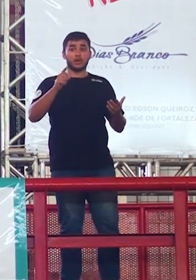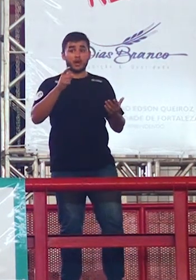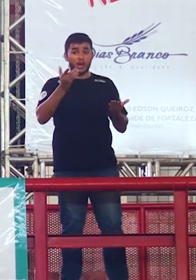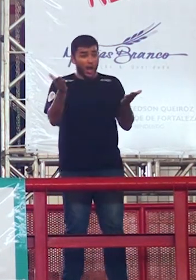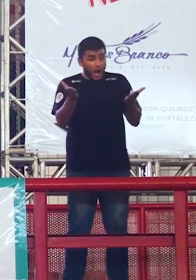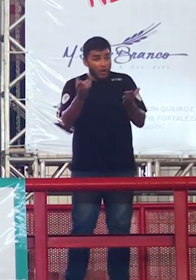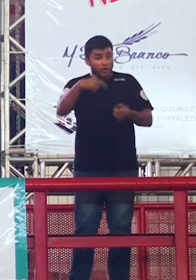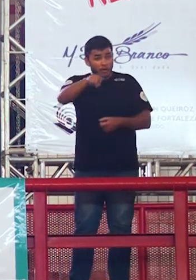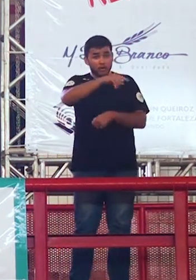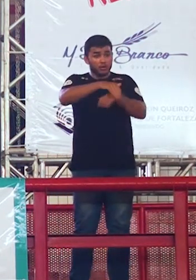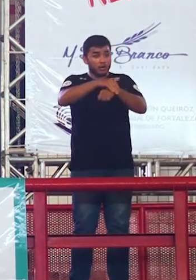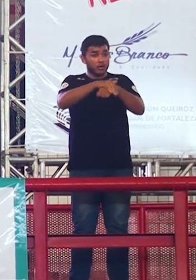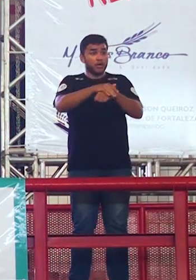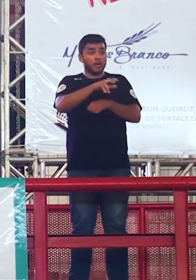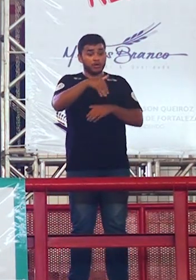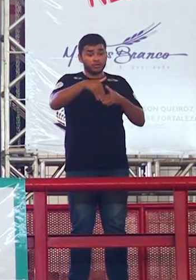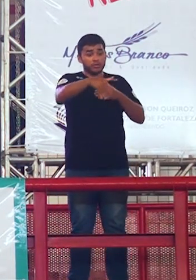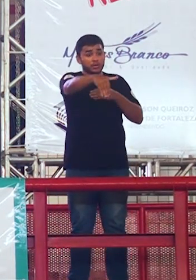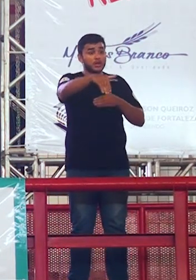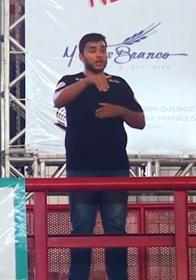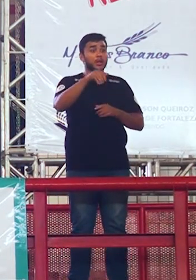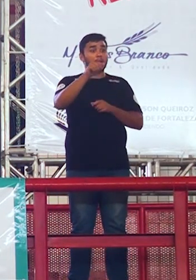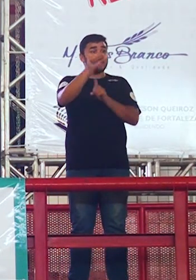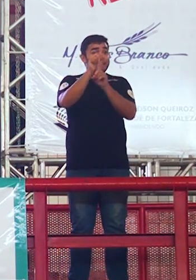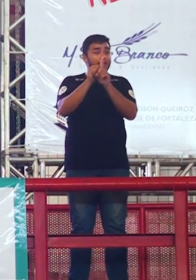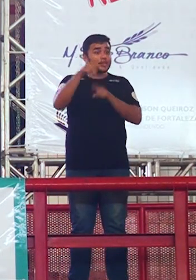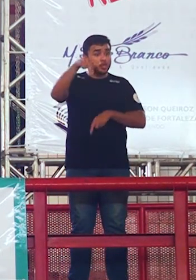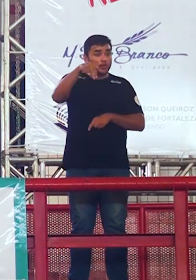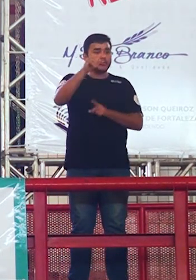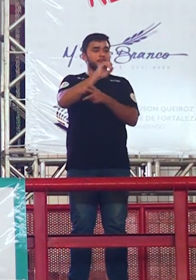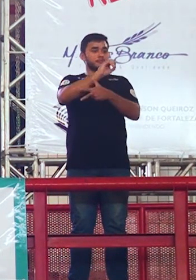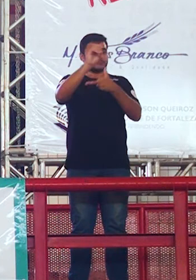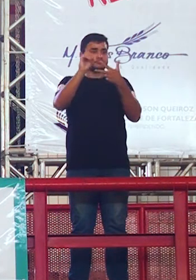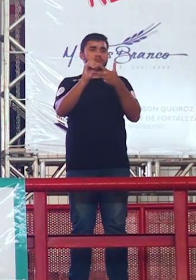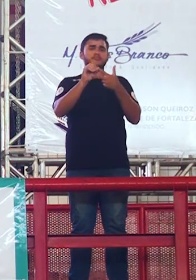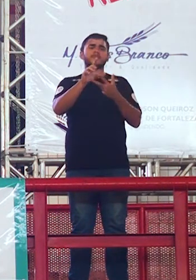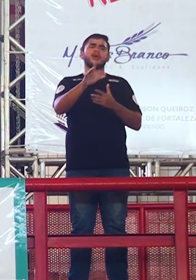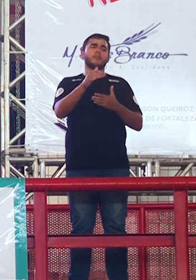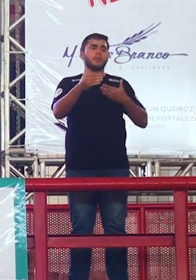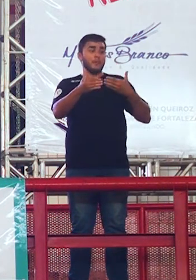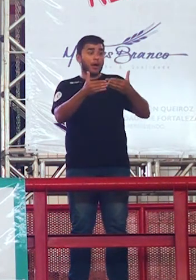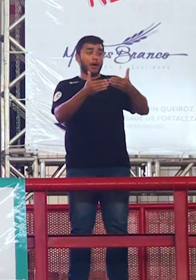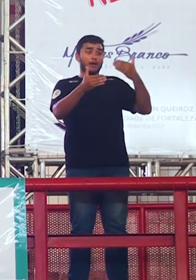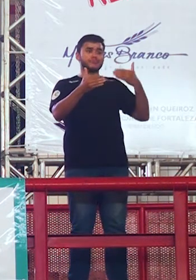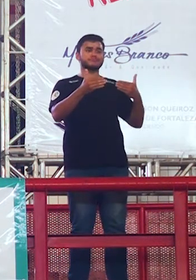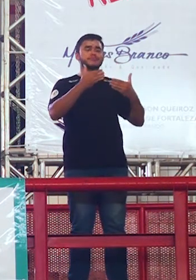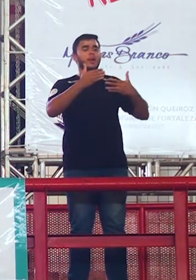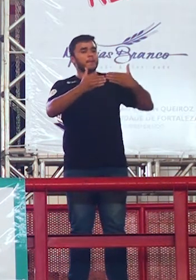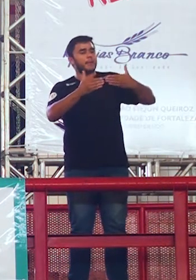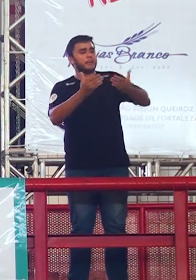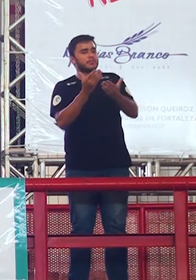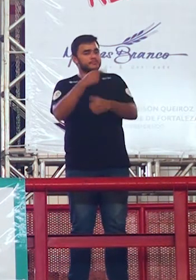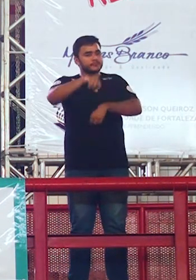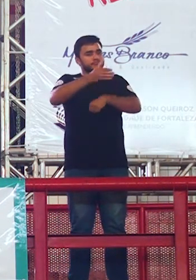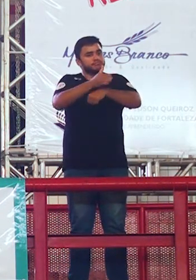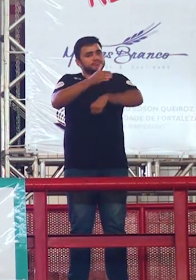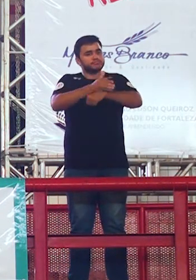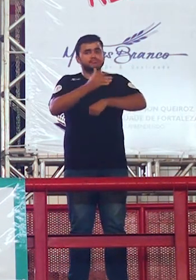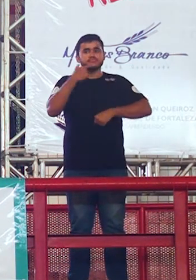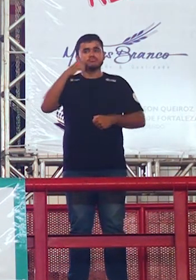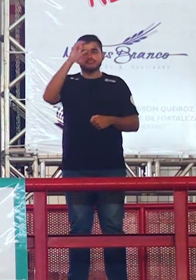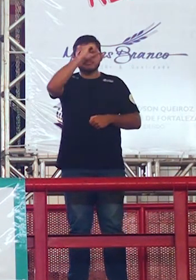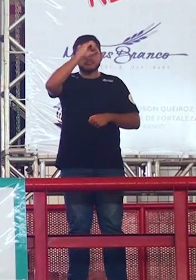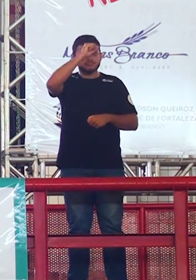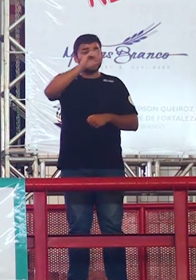você está tendo agora antes de novembro muita coisa ainda vai rolar então entenderam o que é tese o que tu vai